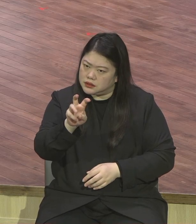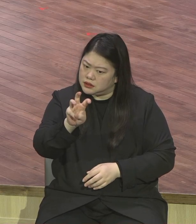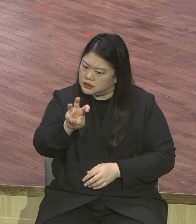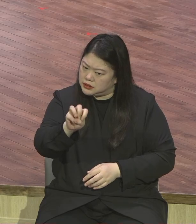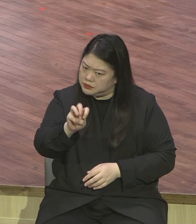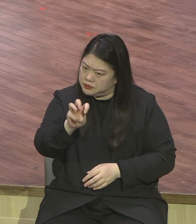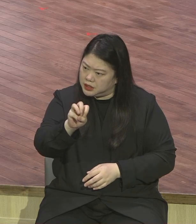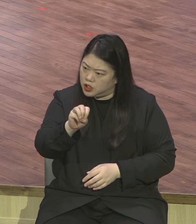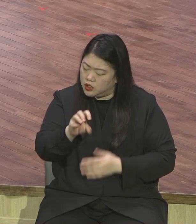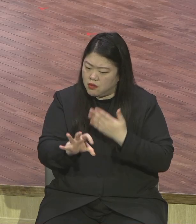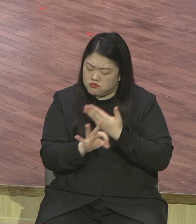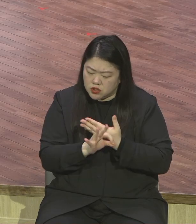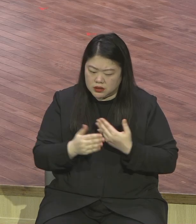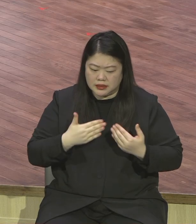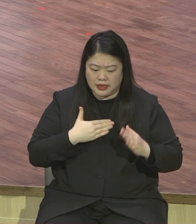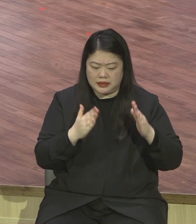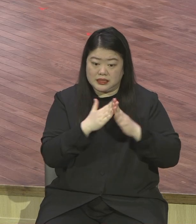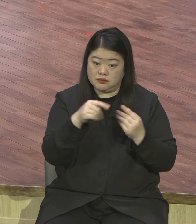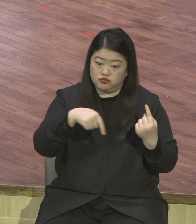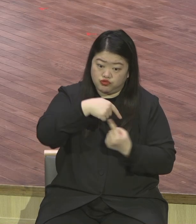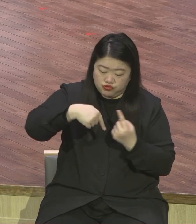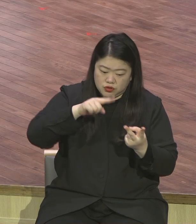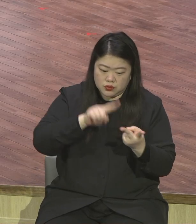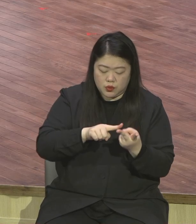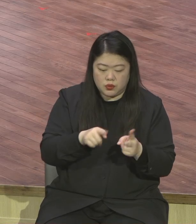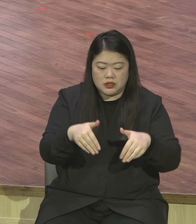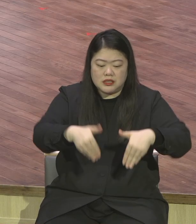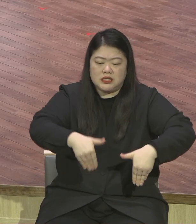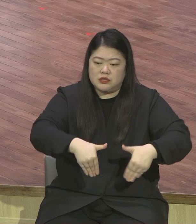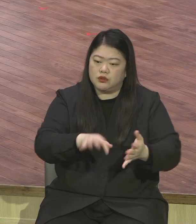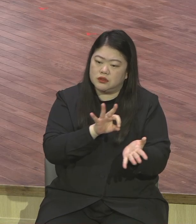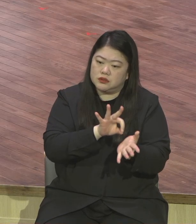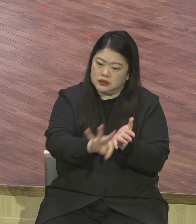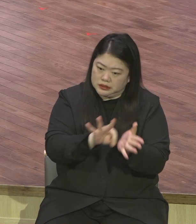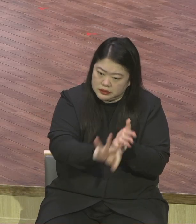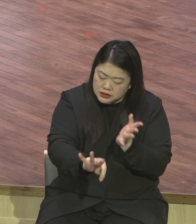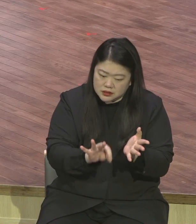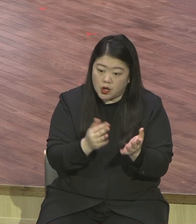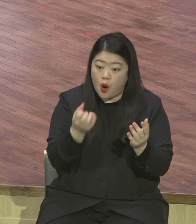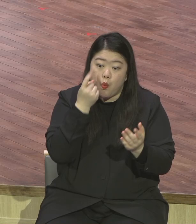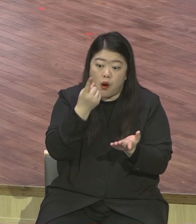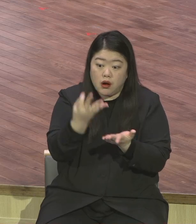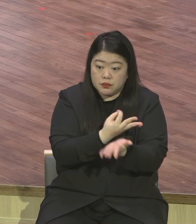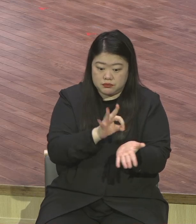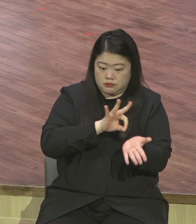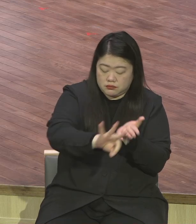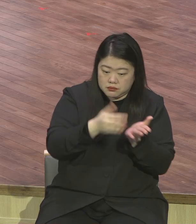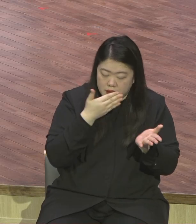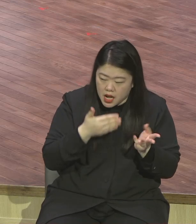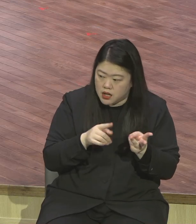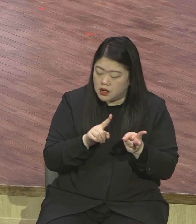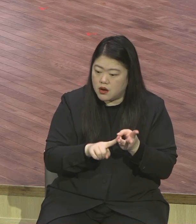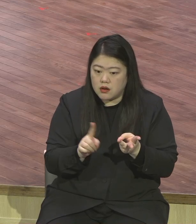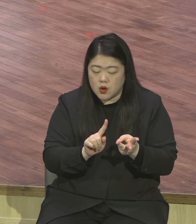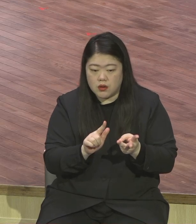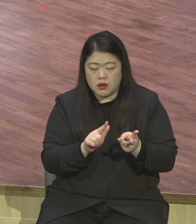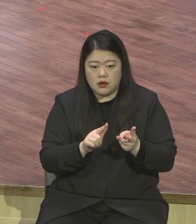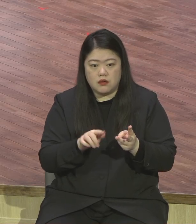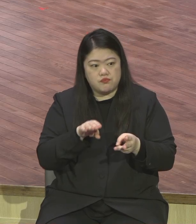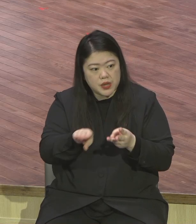먹으려고 회사에서 죽기 살기로 그렇게 피튀기 하면서 그 고생할 거 뭐 있어 성교사들 하하 나가면 한 달에 별점 승인반대